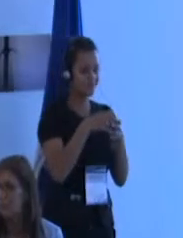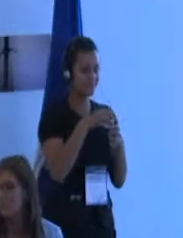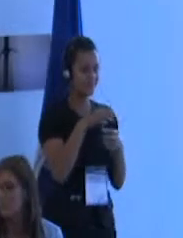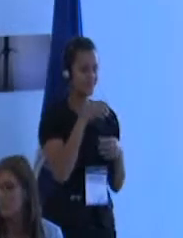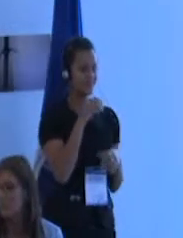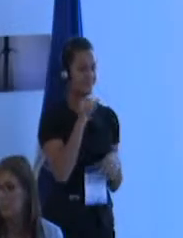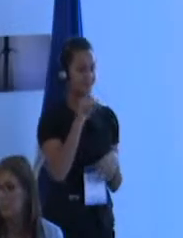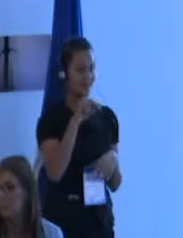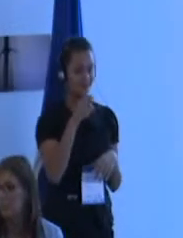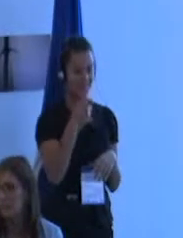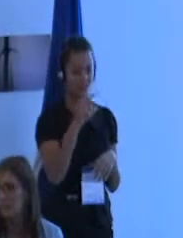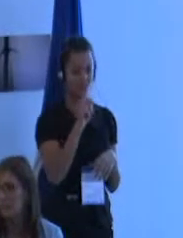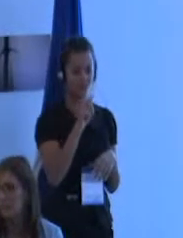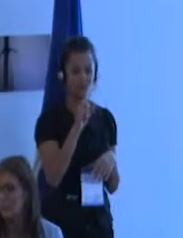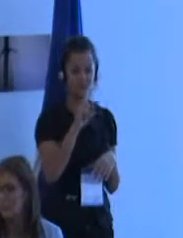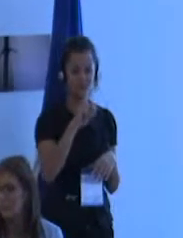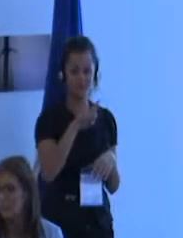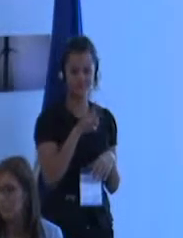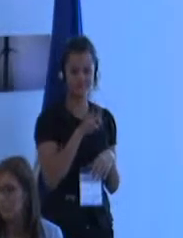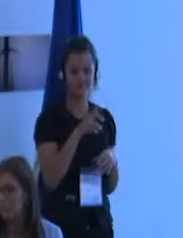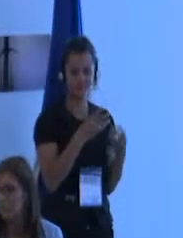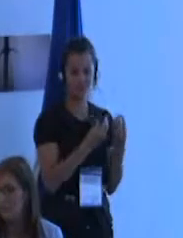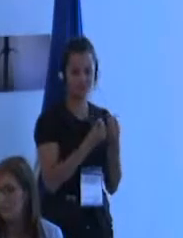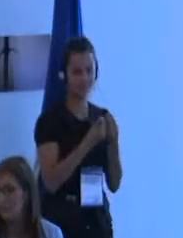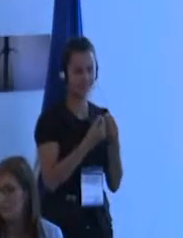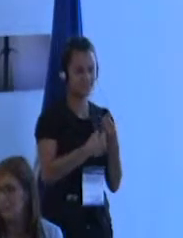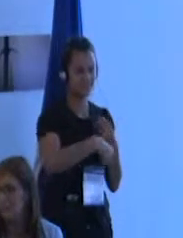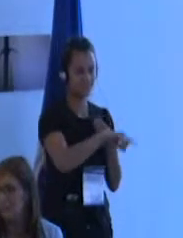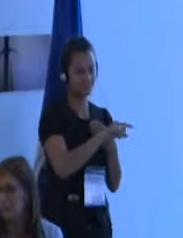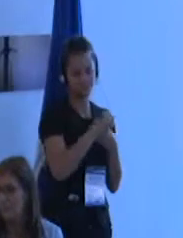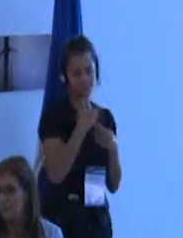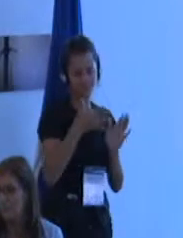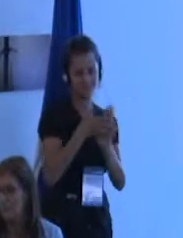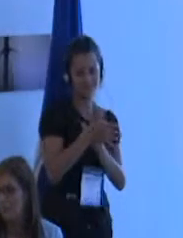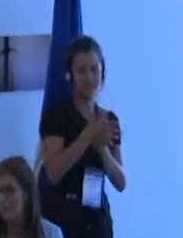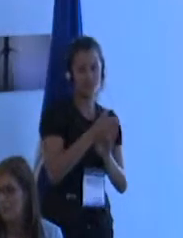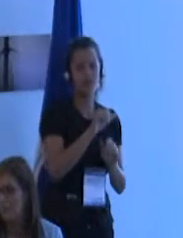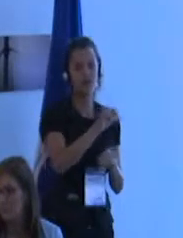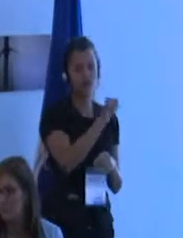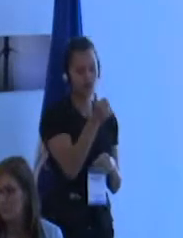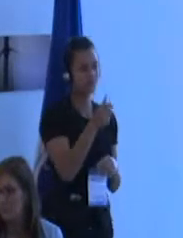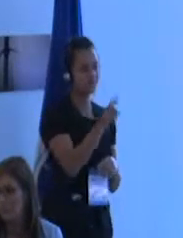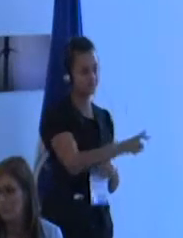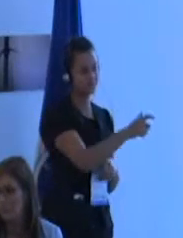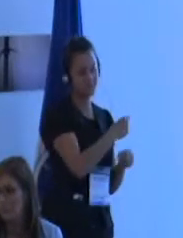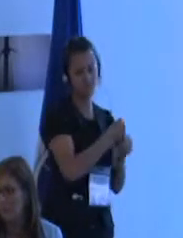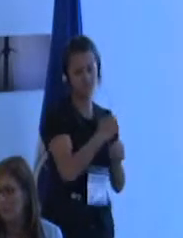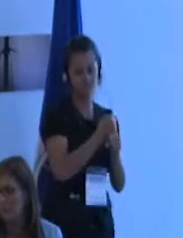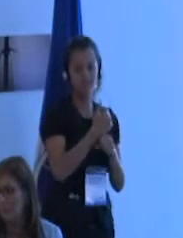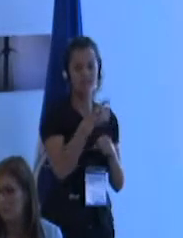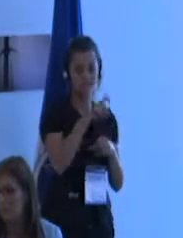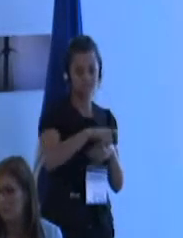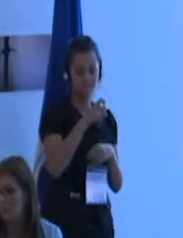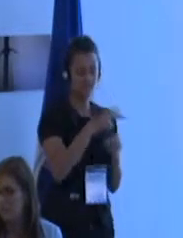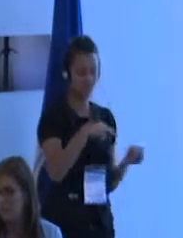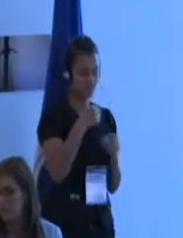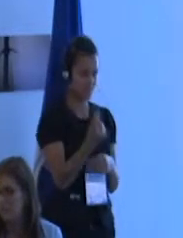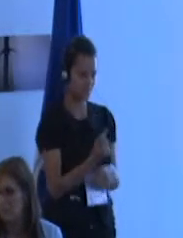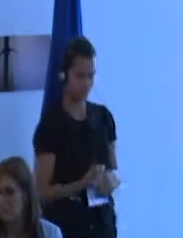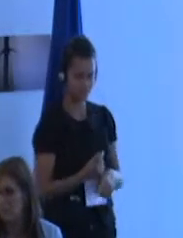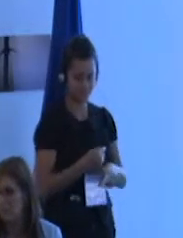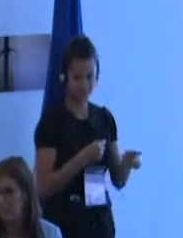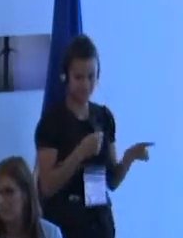u otros que han trabajado sobre las necesidades educativas particulares,